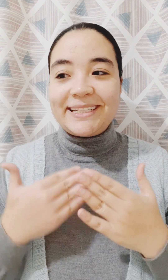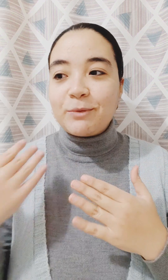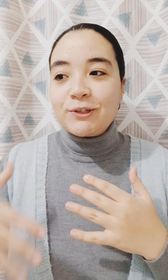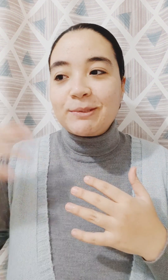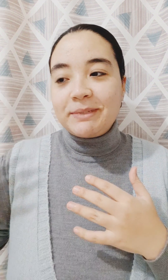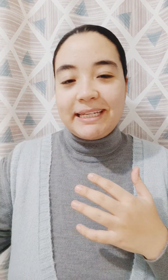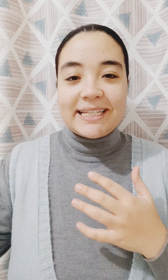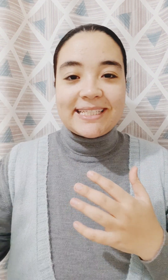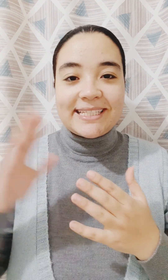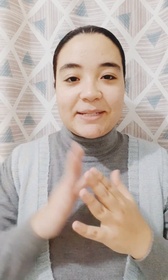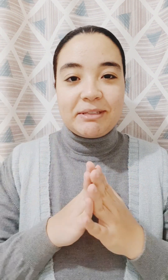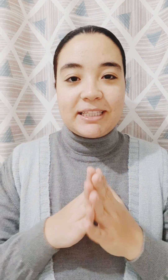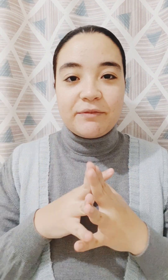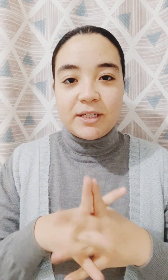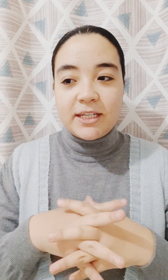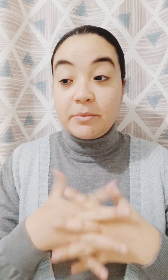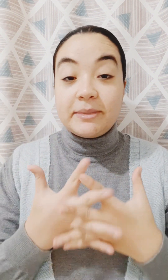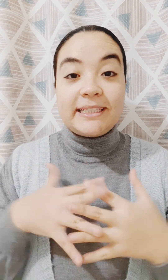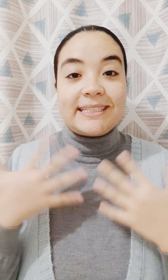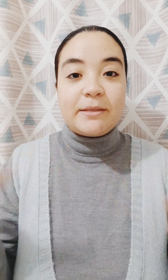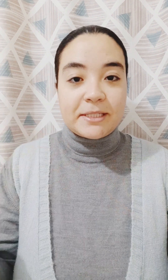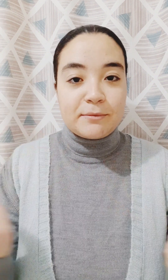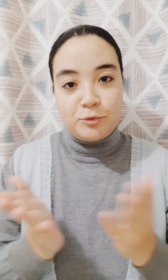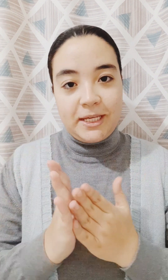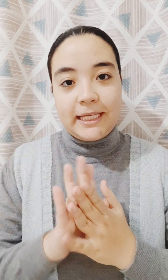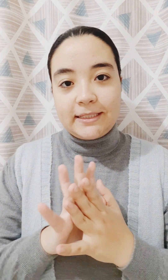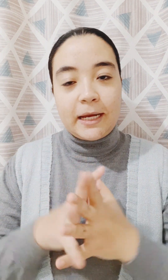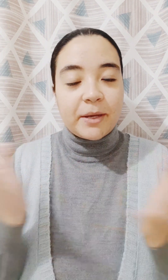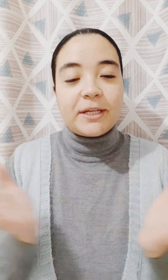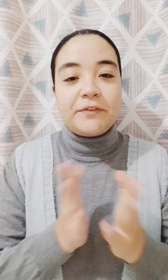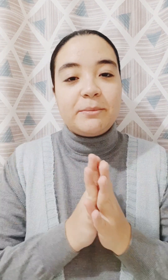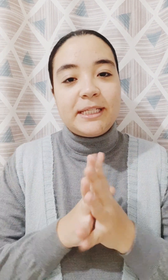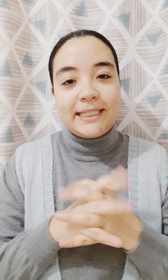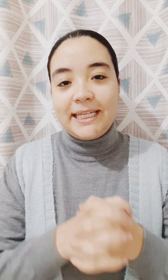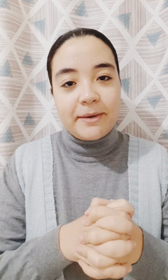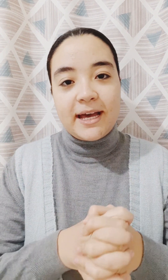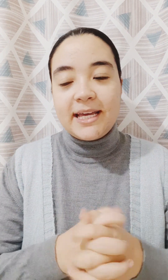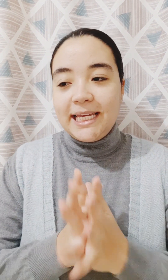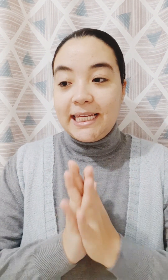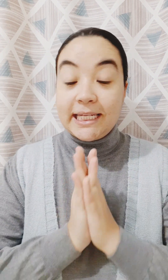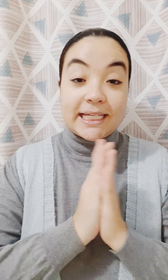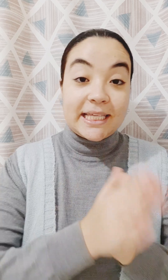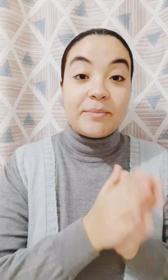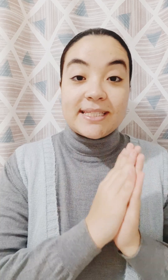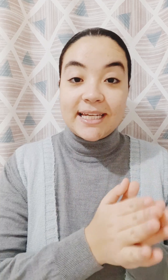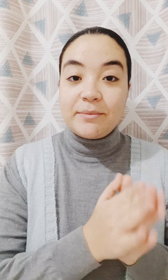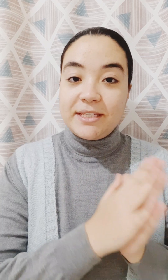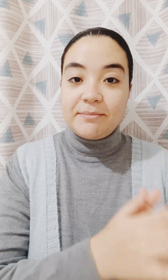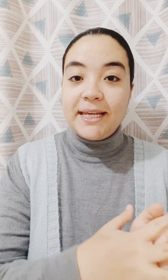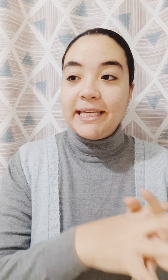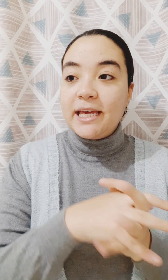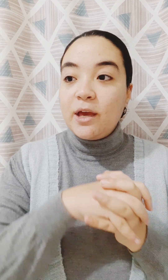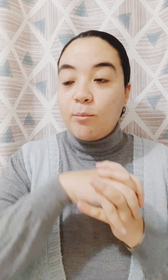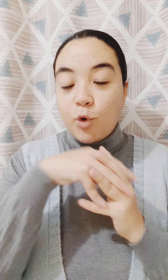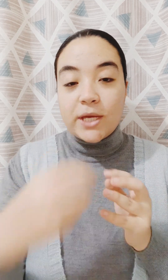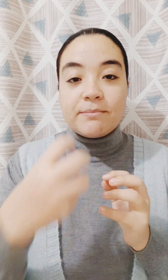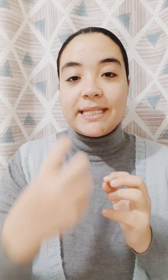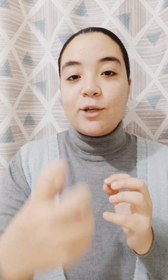معظم الناس بتحتفل ببداية السنة بس مش بنهايتها انا بحب احتفل بالاثنين ليه بقى؟ لان ختام السنة بالنسبة لي مهم زي